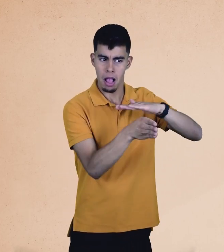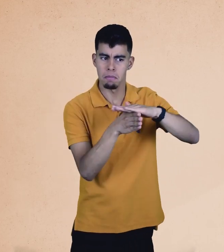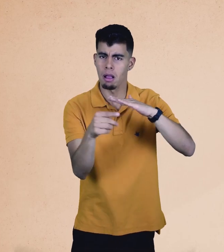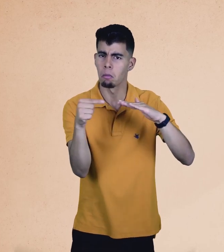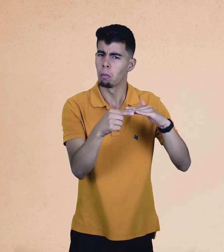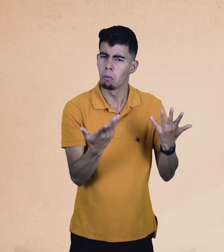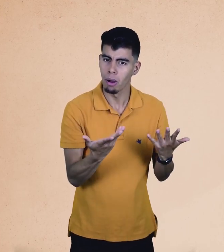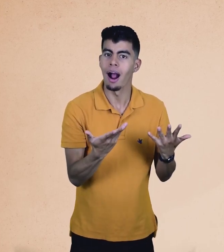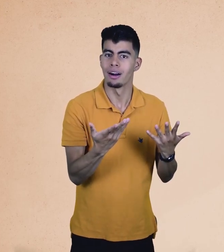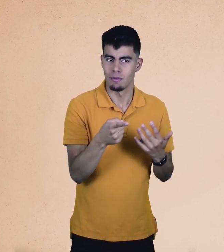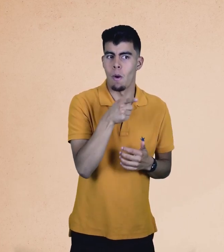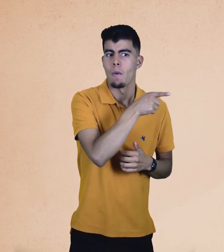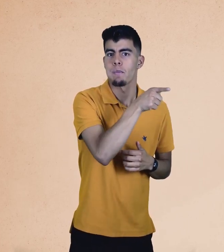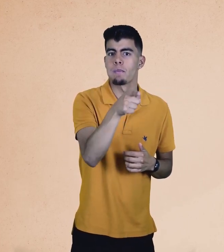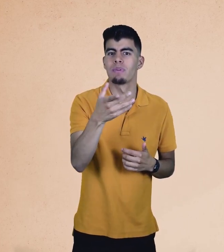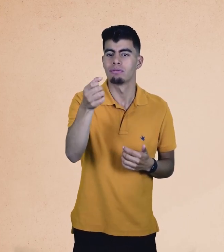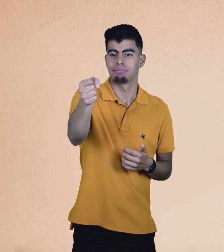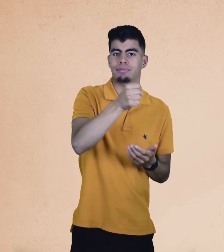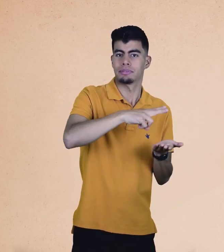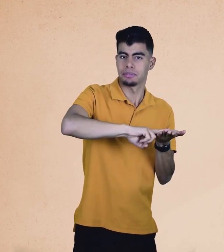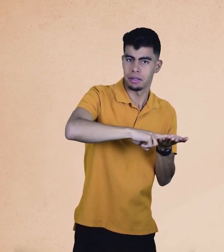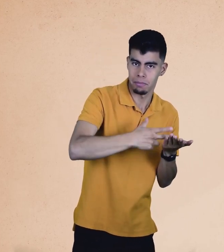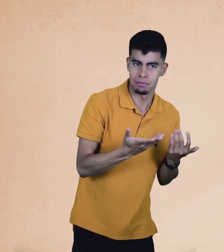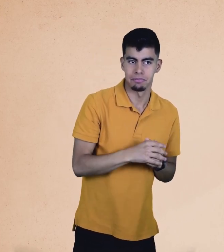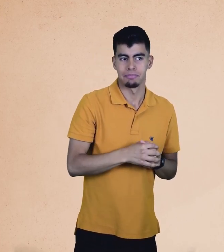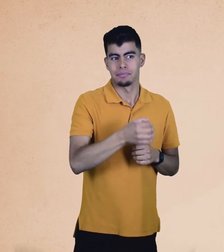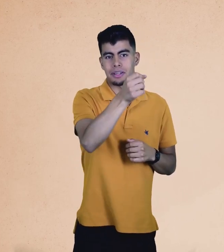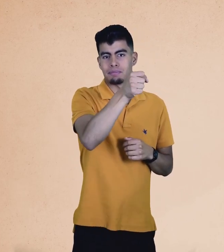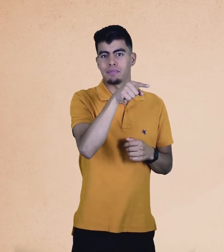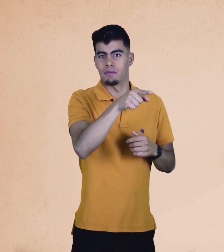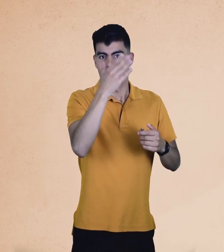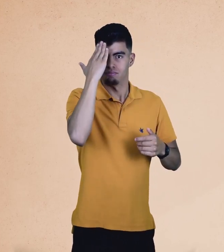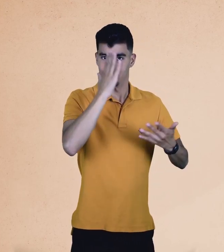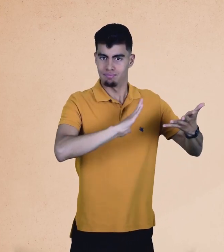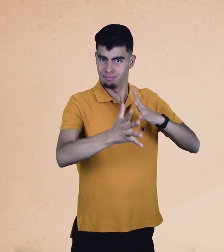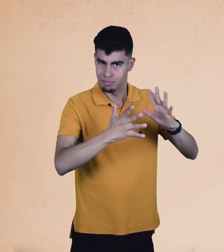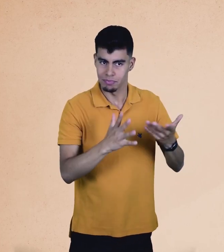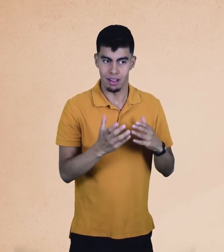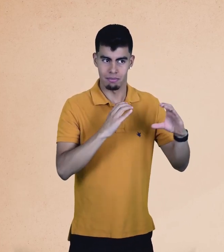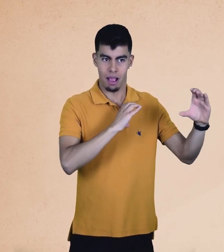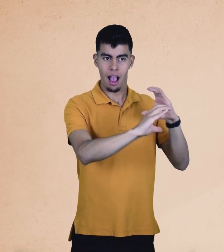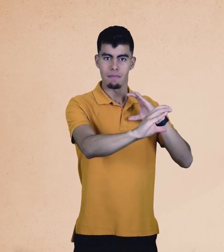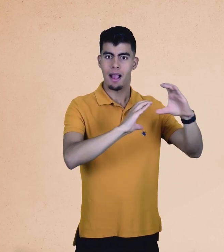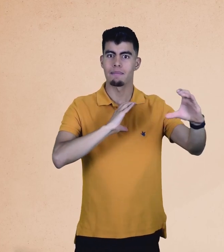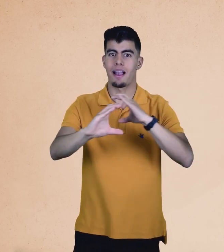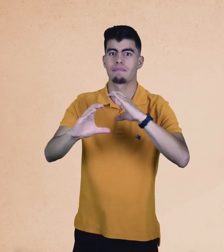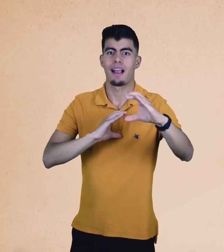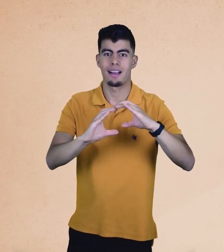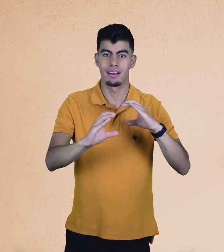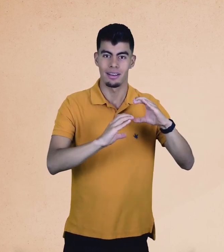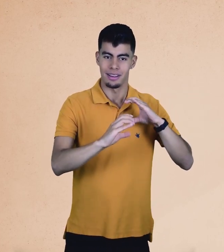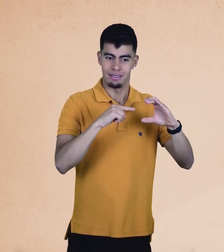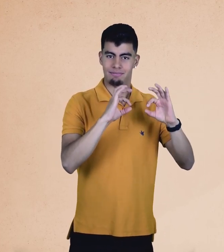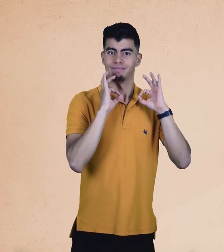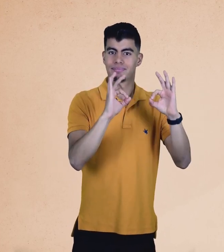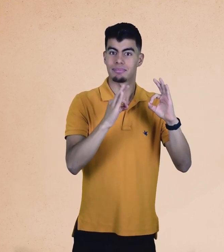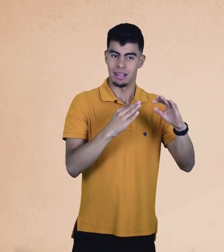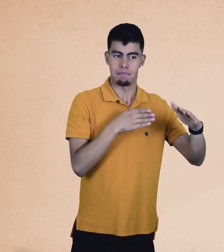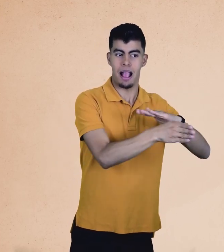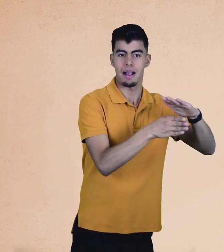intérprete de lengua de señas o las personas del lugar saben la lengua, la comunicación fluye y se tendría acceso a la información, es